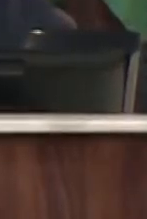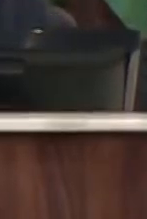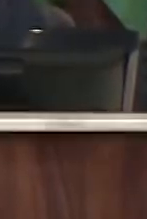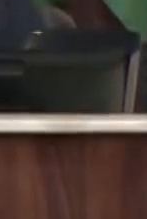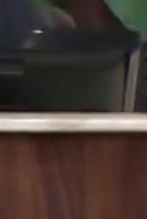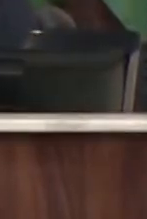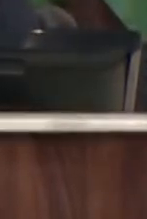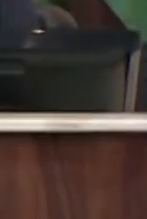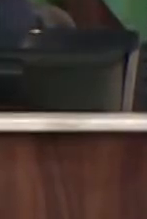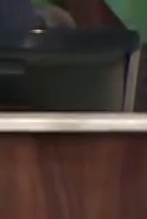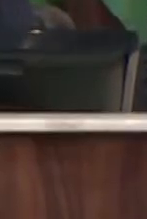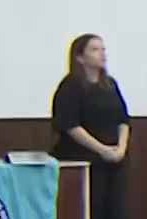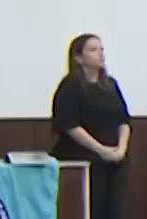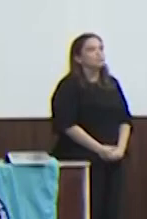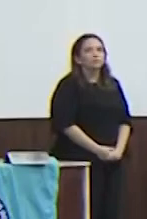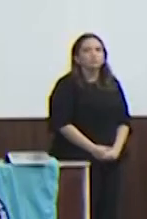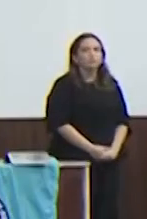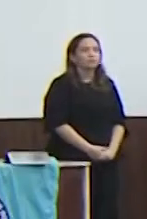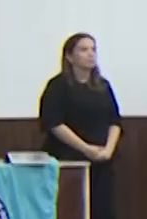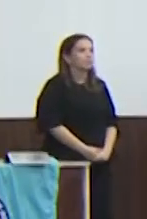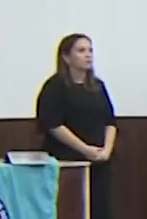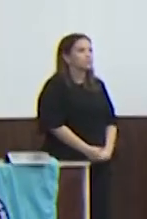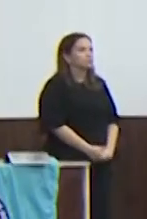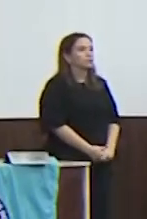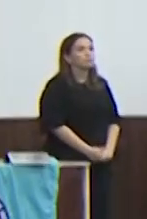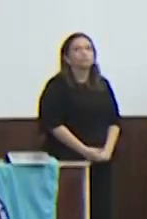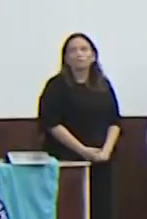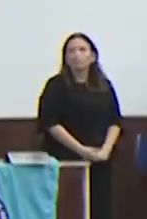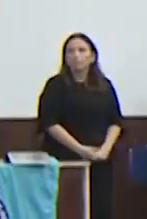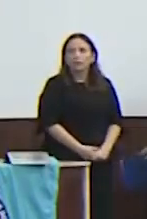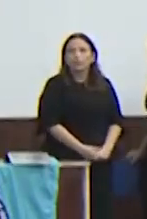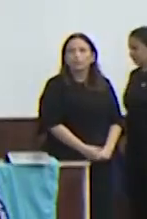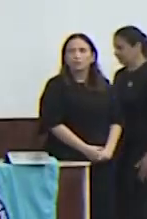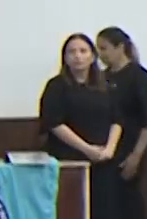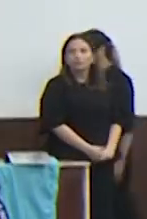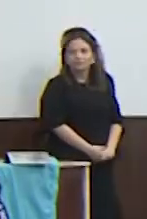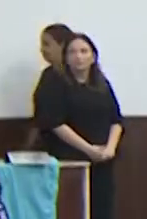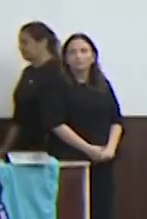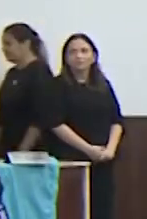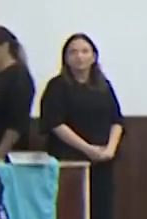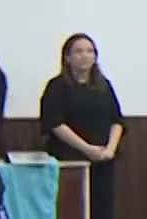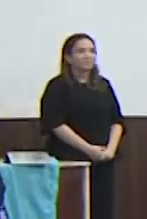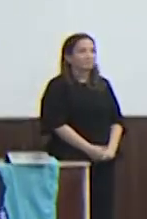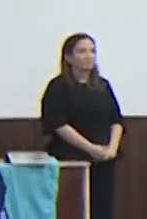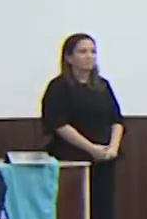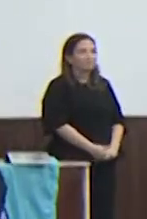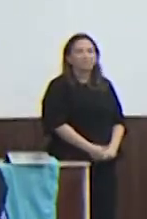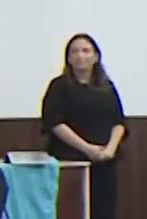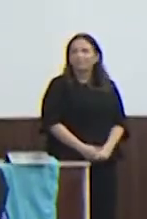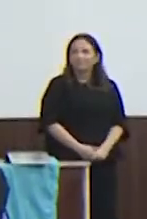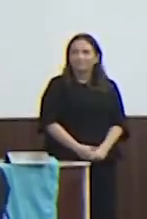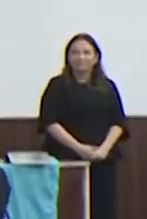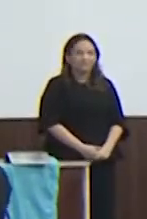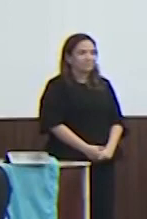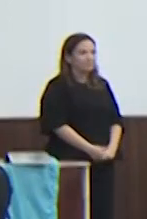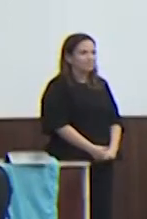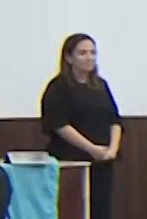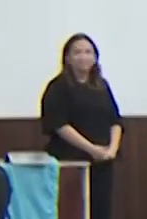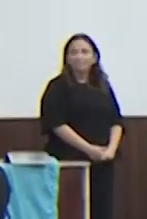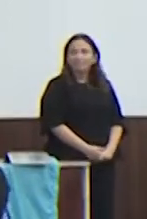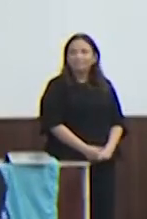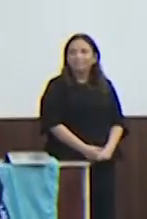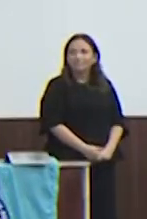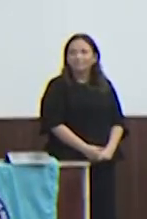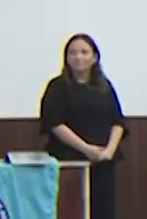surdos no estado do Ceará. A associação é sem fins lucrativos e tem o objetivo de atender as necessidades dos surdos e dos